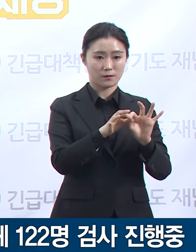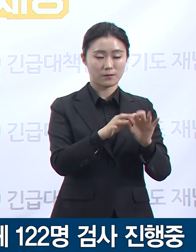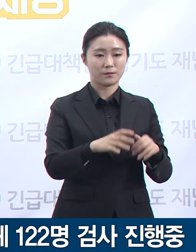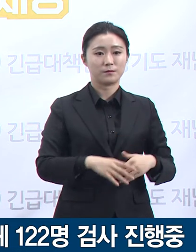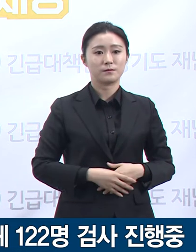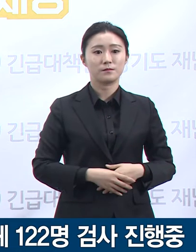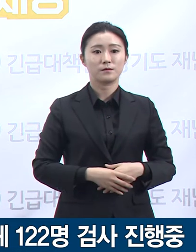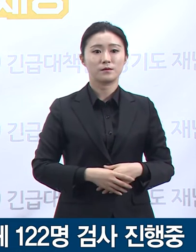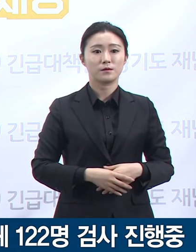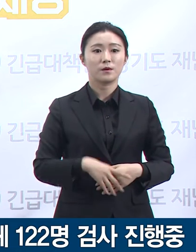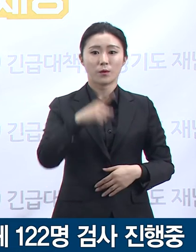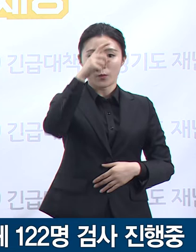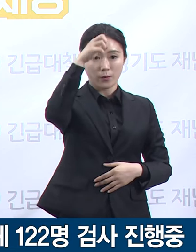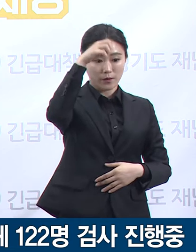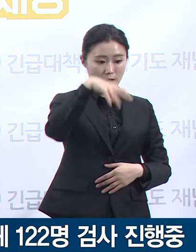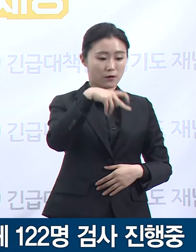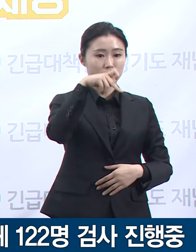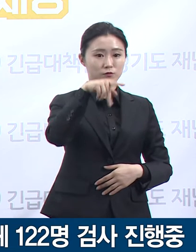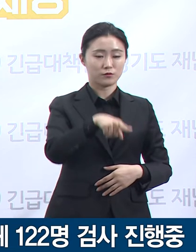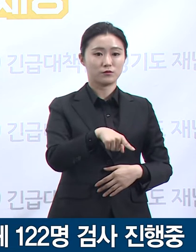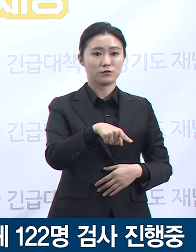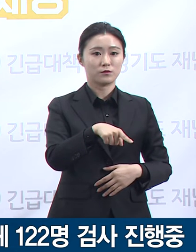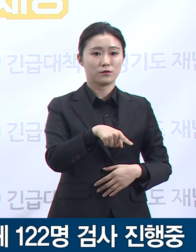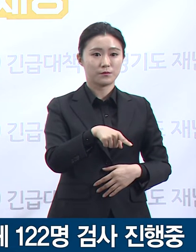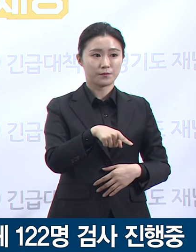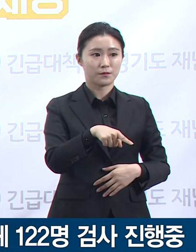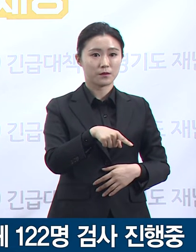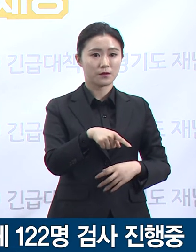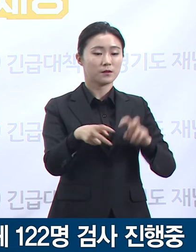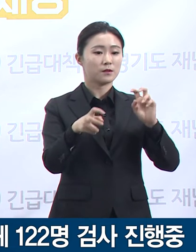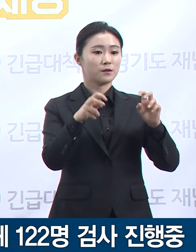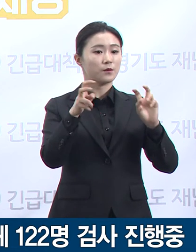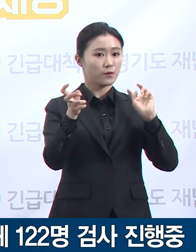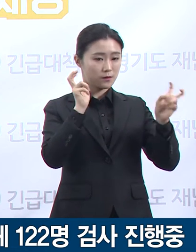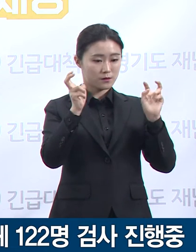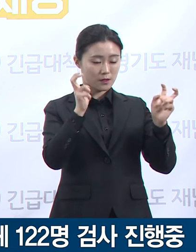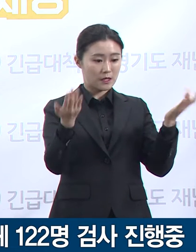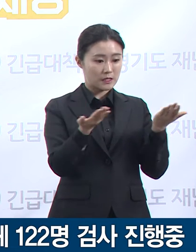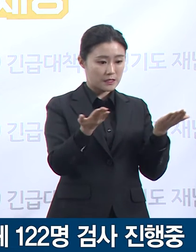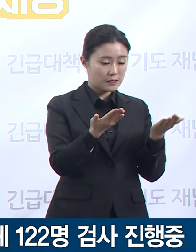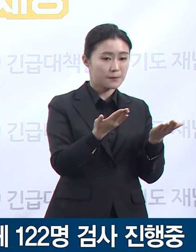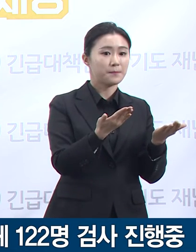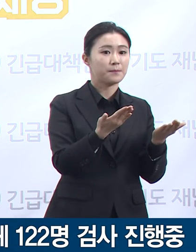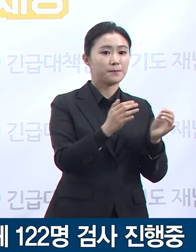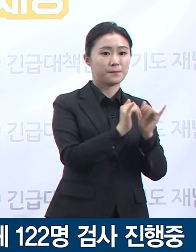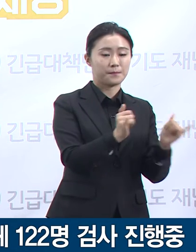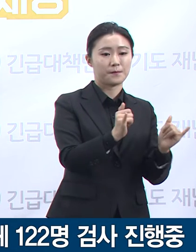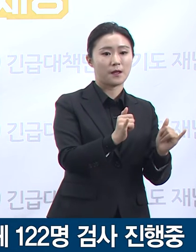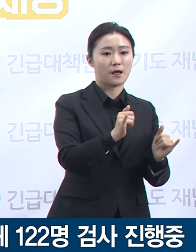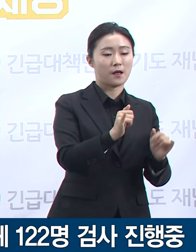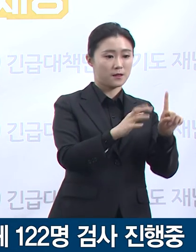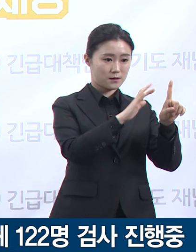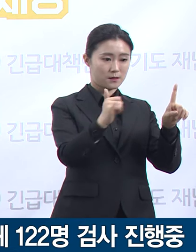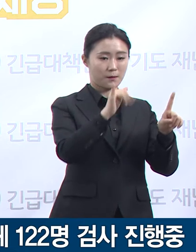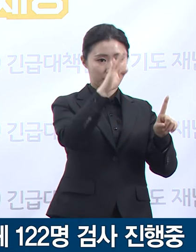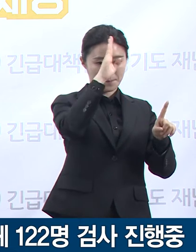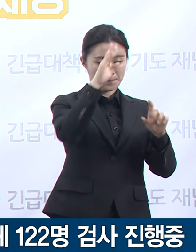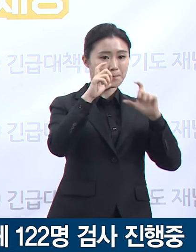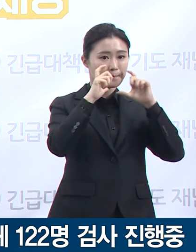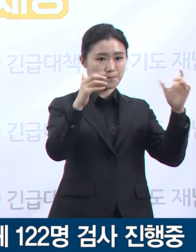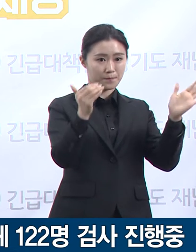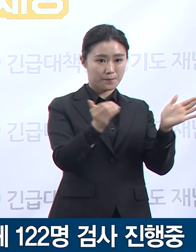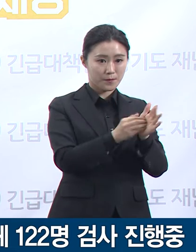고양 쿠팡 물류센터에 근무하는 직원이 확진 판정된 이후 근무자 배송원 등 1,342명에 대한